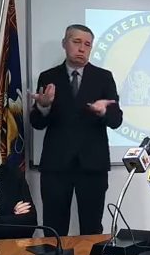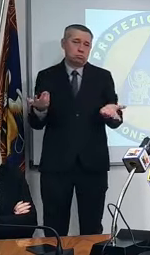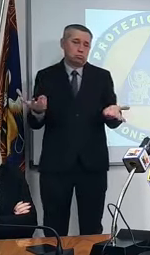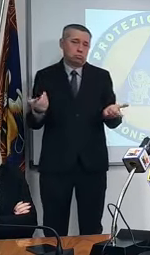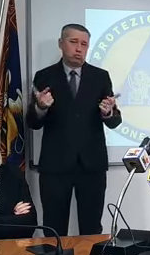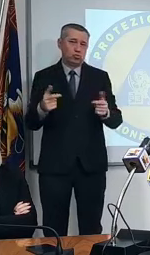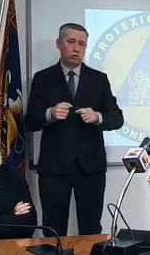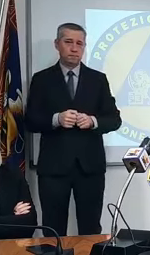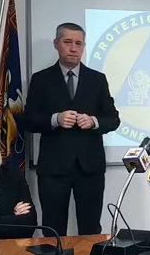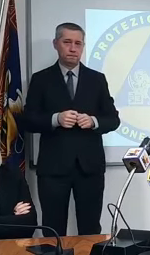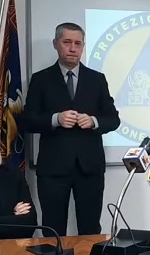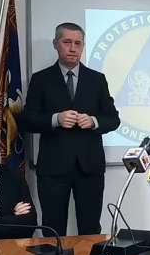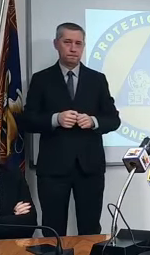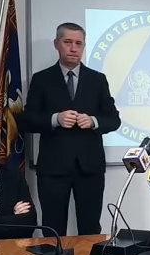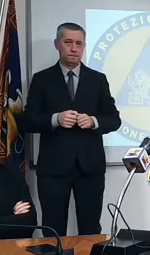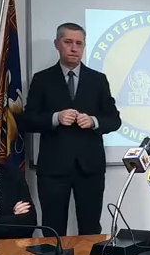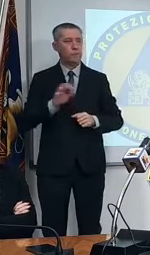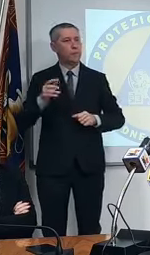Filippo